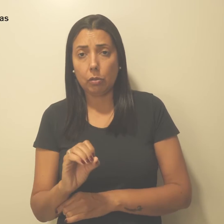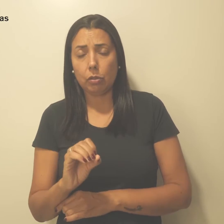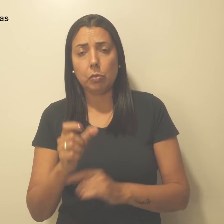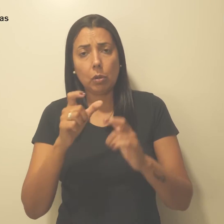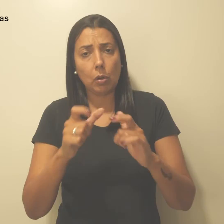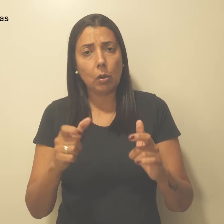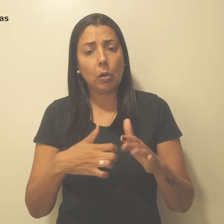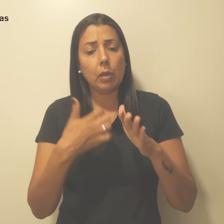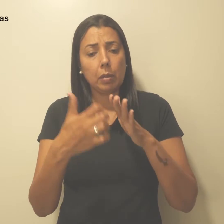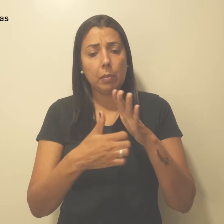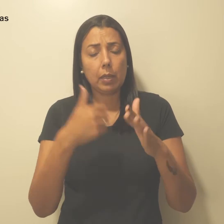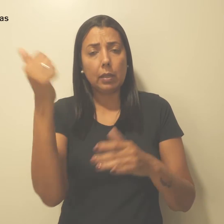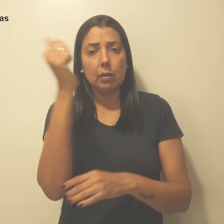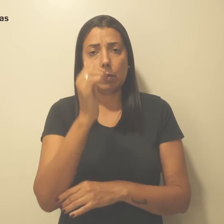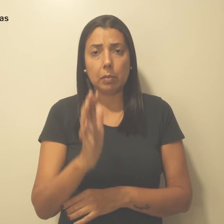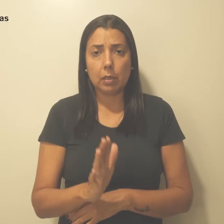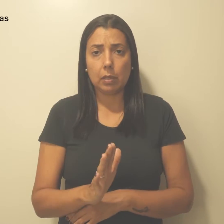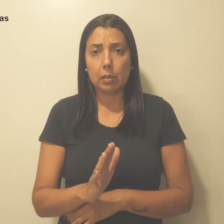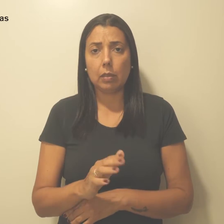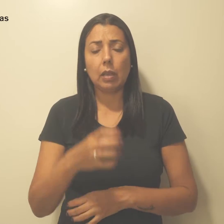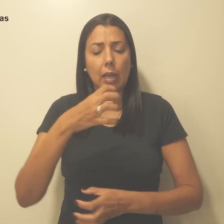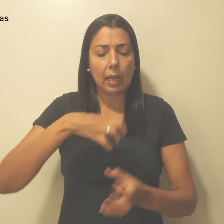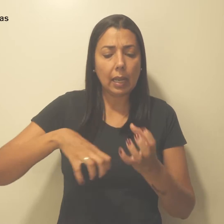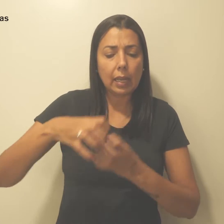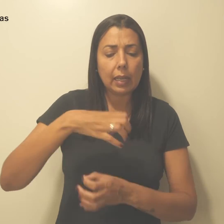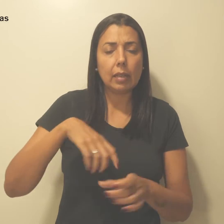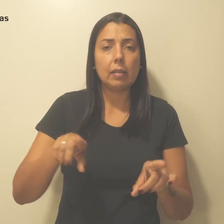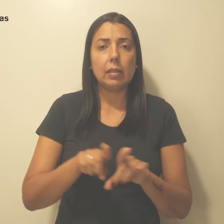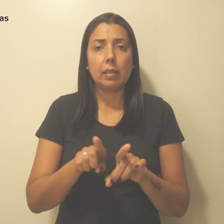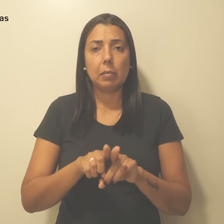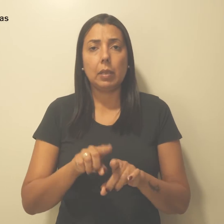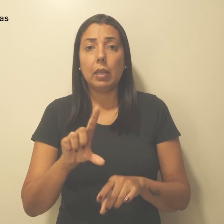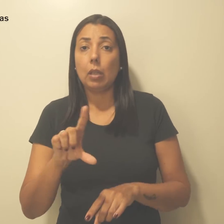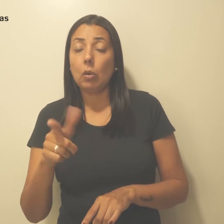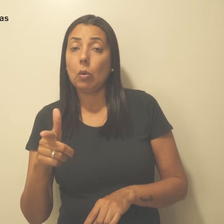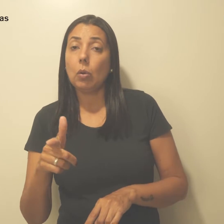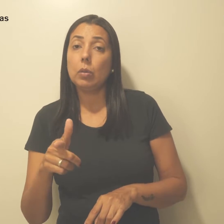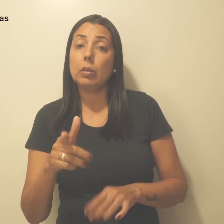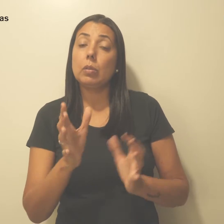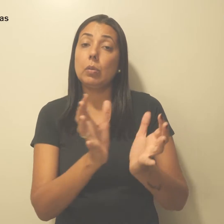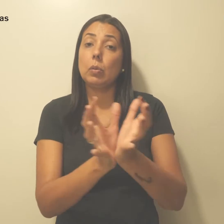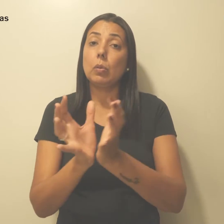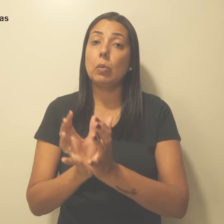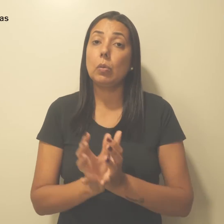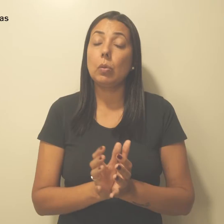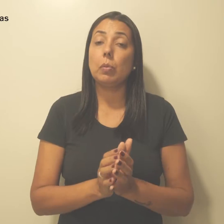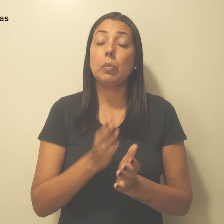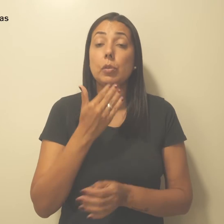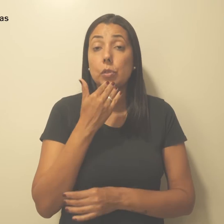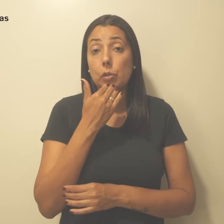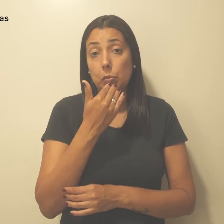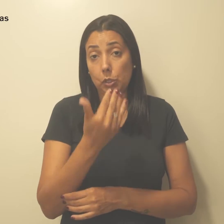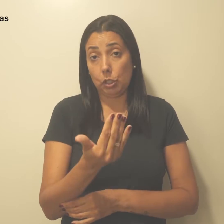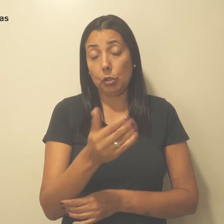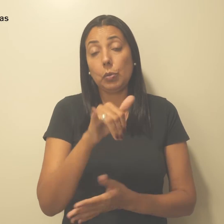do ramo no Brasil. A greve mira também em outras companhias de delivery por aplicativos.